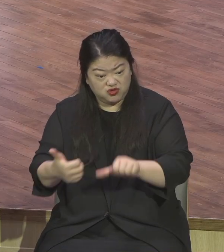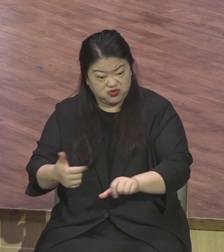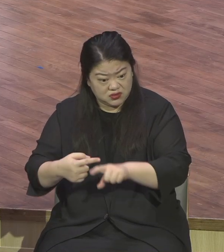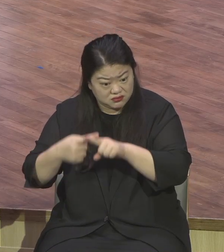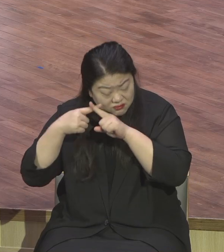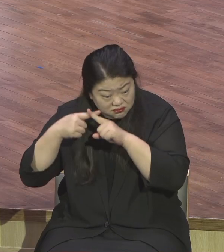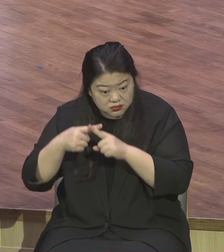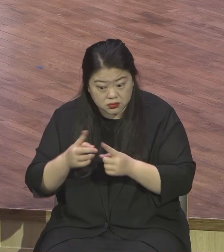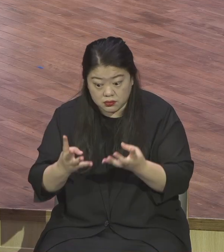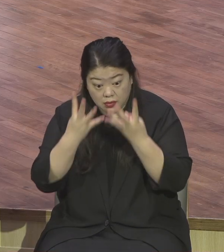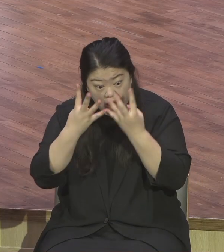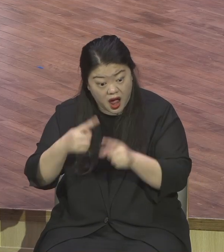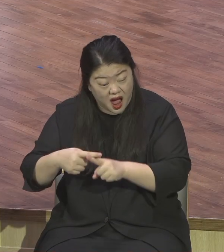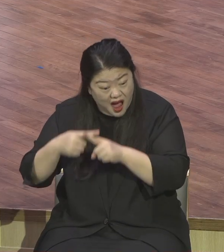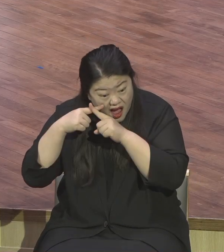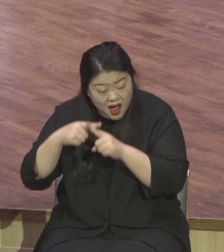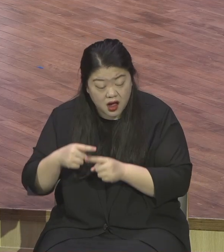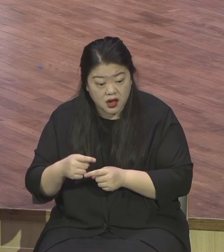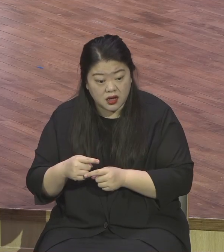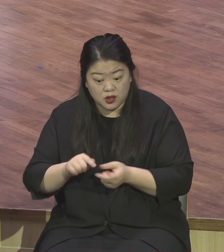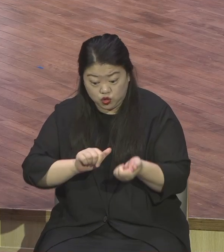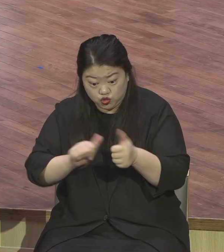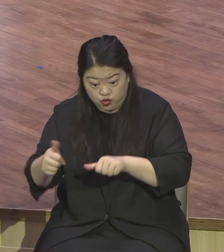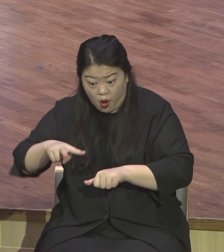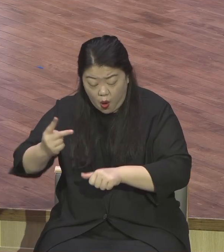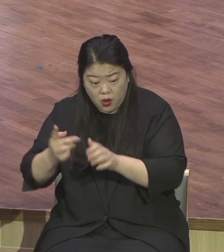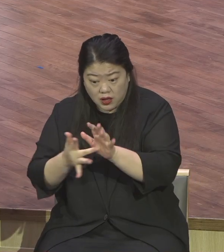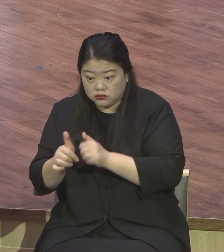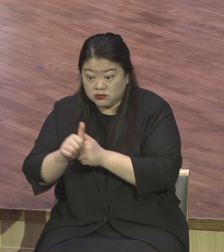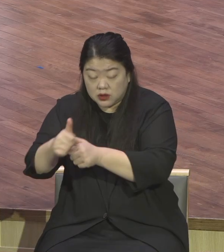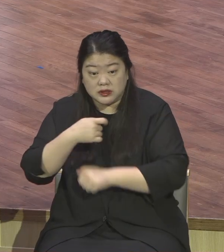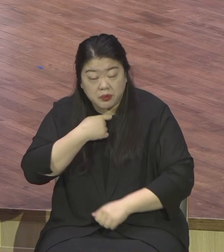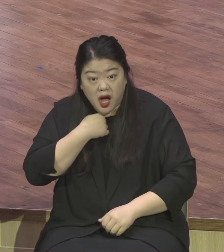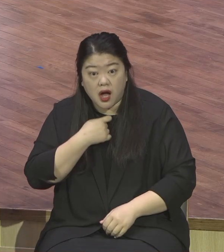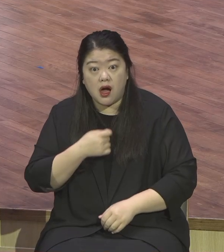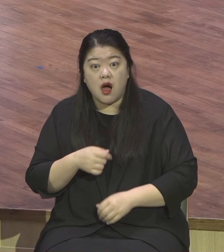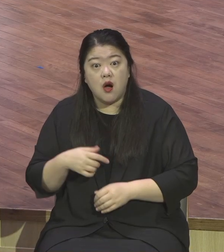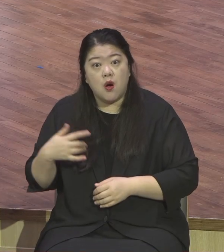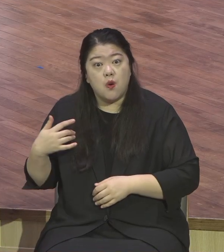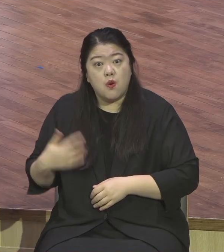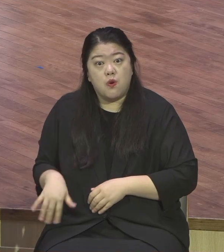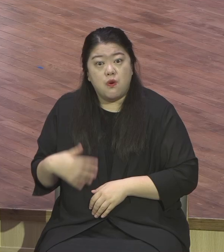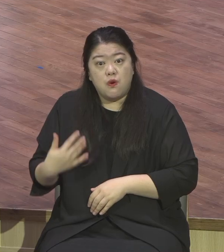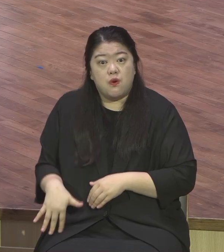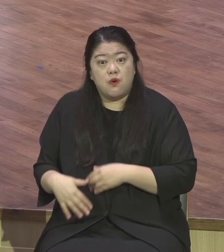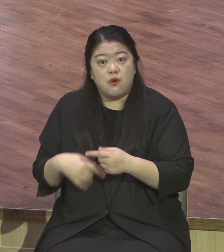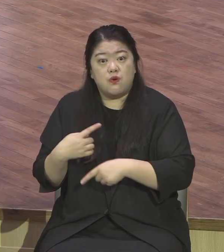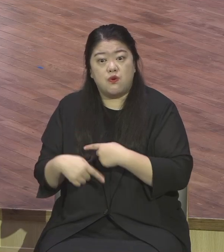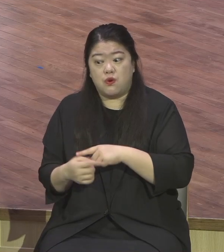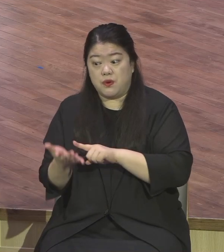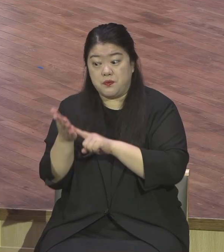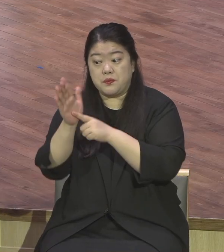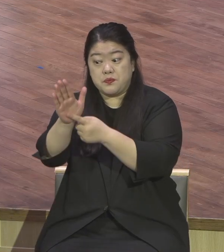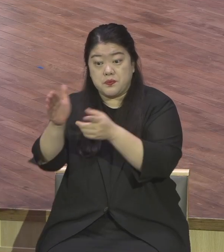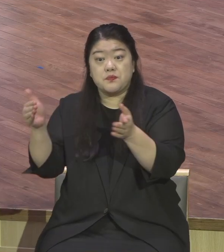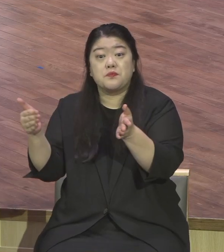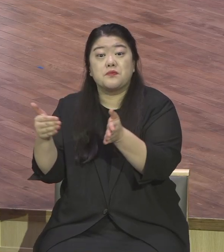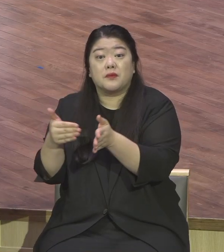자신감에 차 있는 고백입니다. 그런데 이런 굳은 의지로 무장했던 이